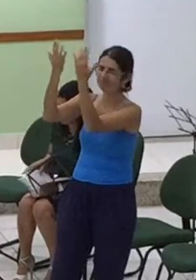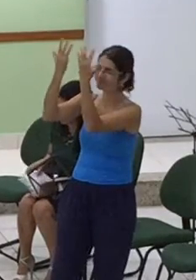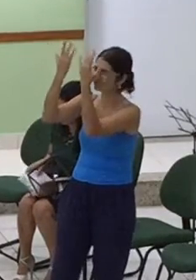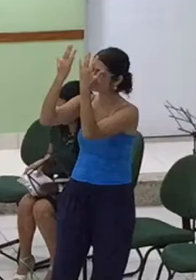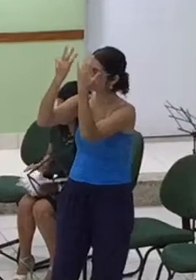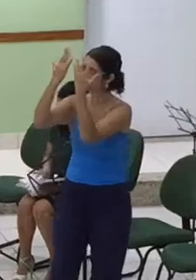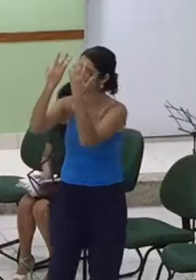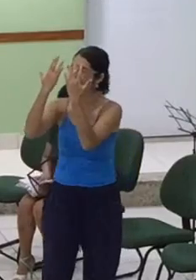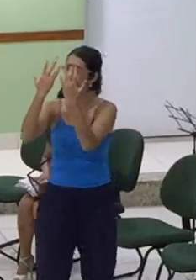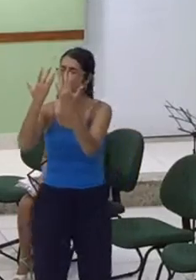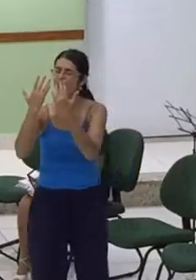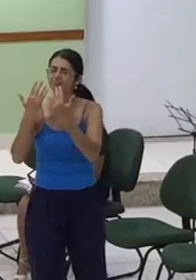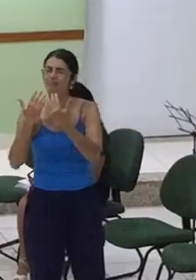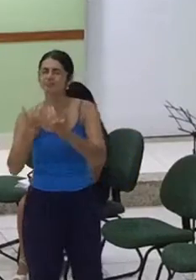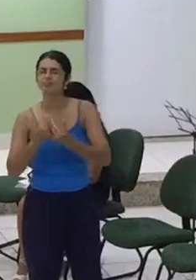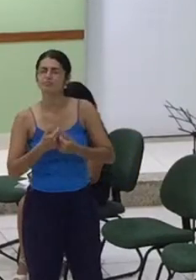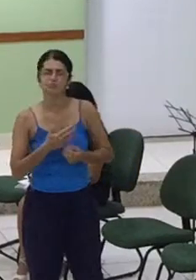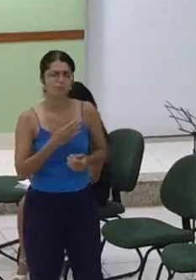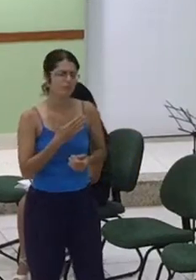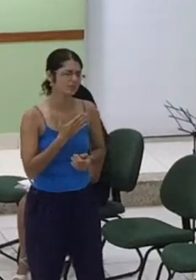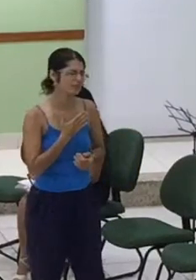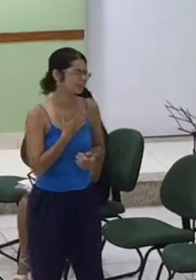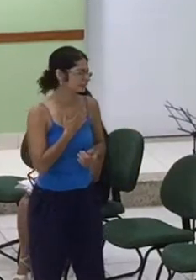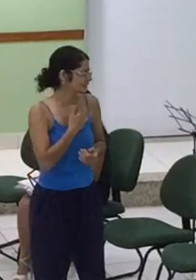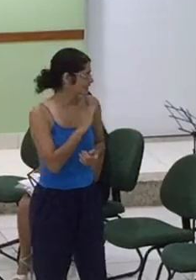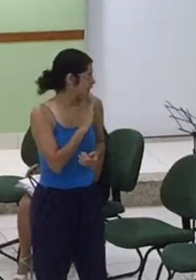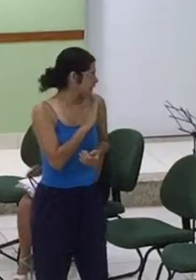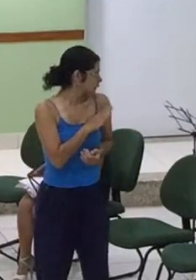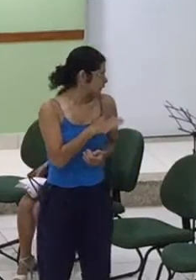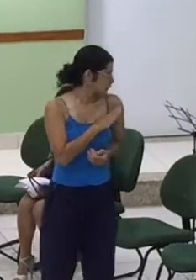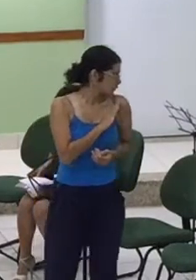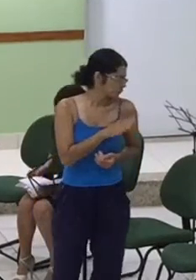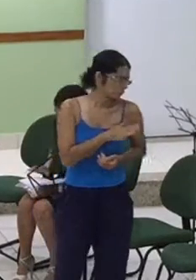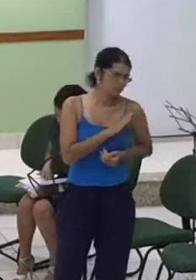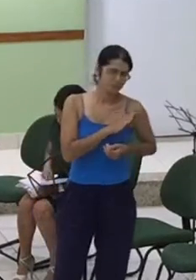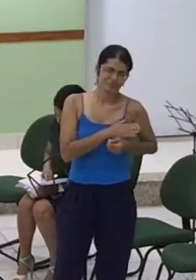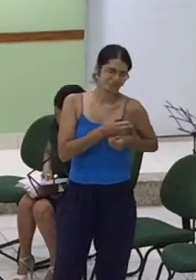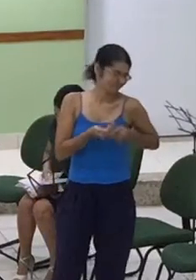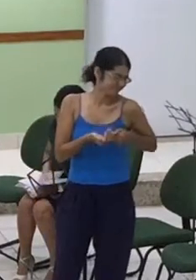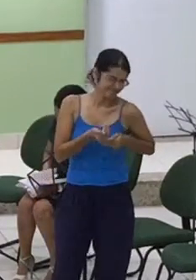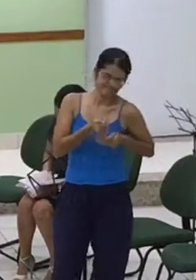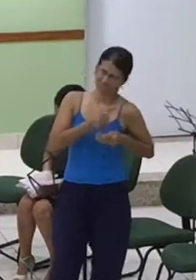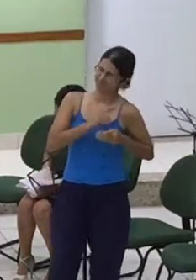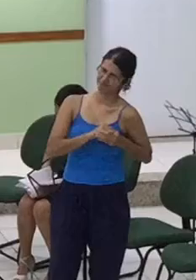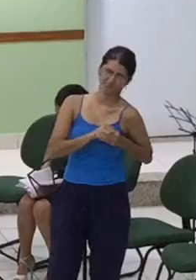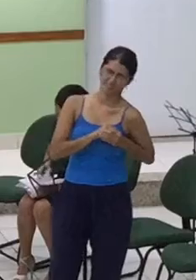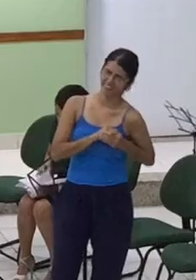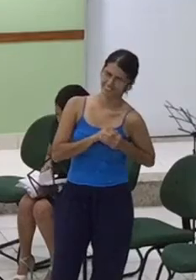que o meu coração não consegue pagar.